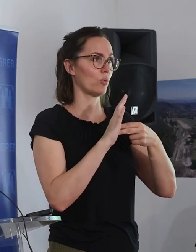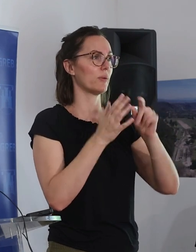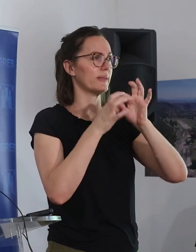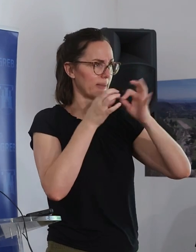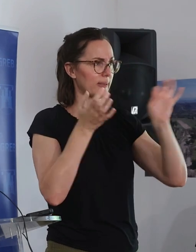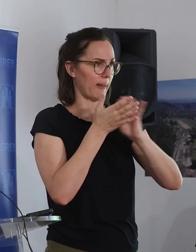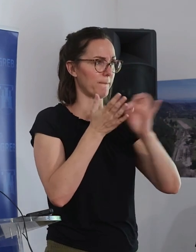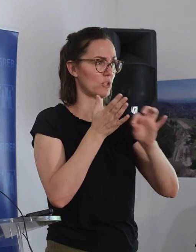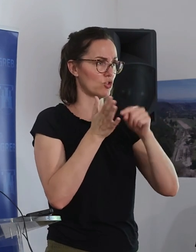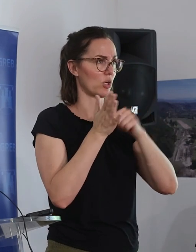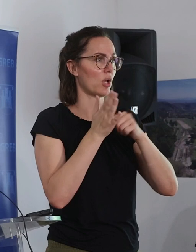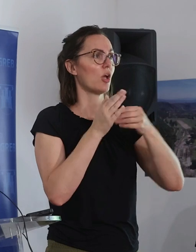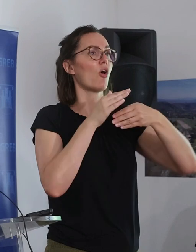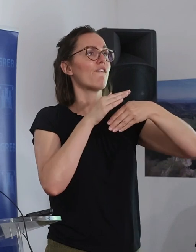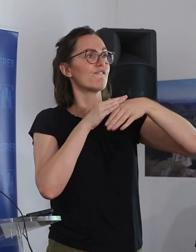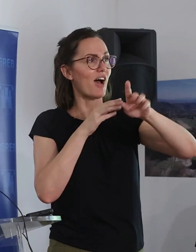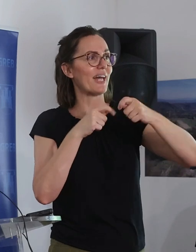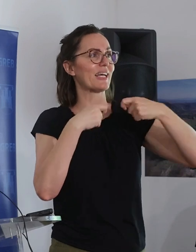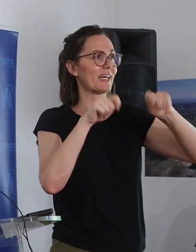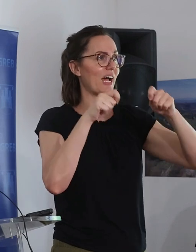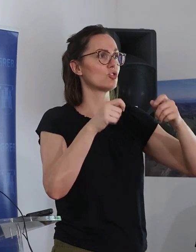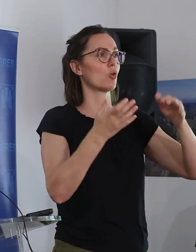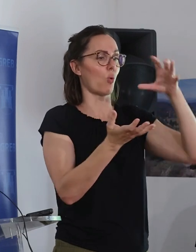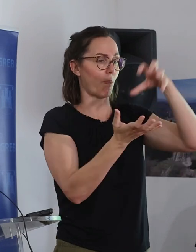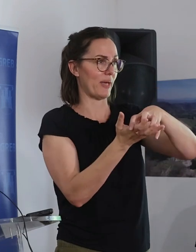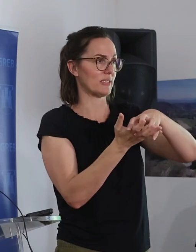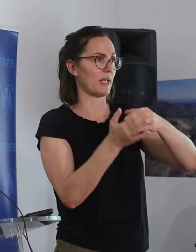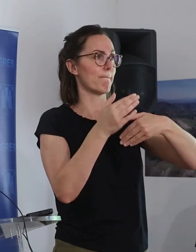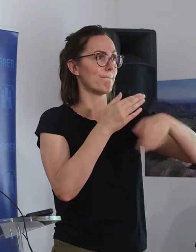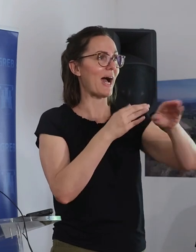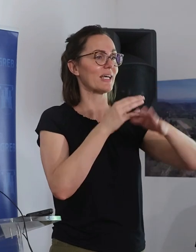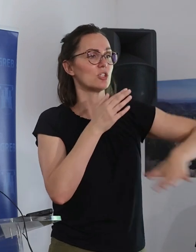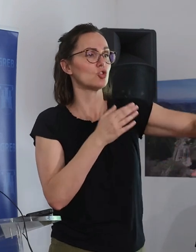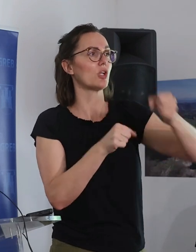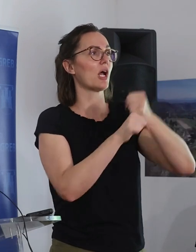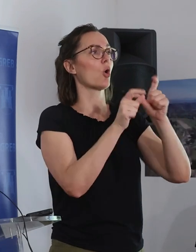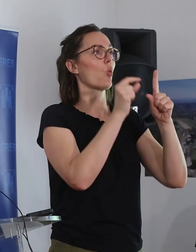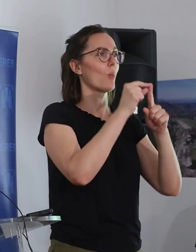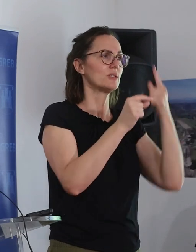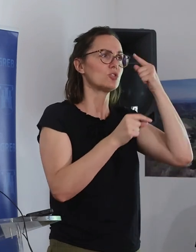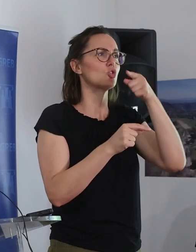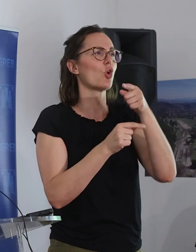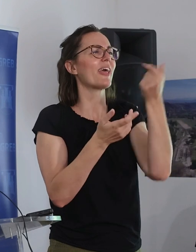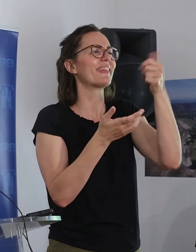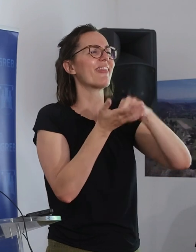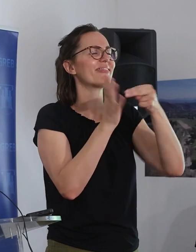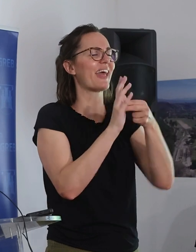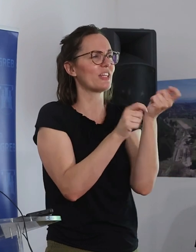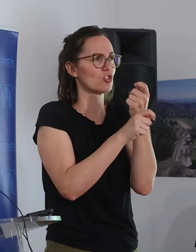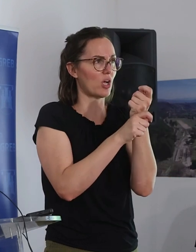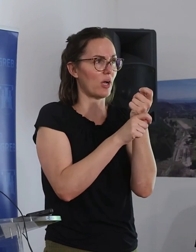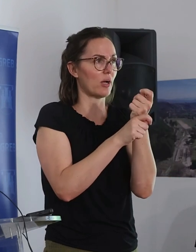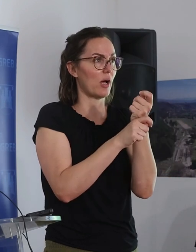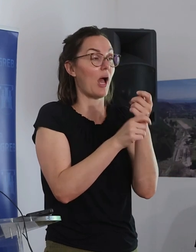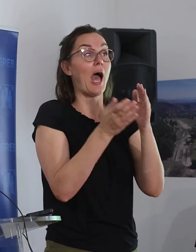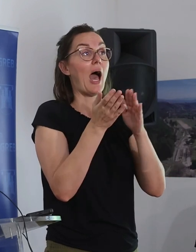definirana u prostorom planu i to je izvan građanog područja, odnosno izvan zone gupa, tako da se ovdje radi u nekoj tehničkom, ajmo reći, isprku. A čak i da ga